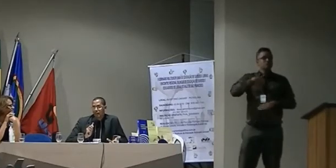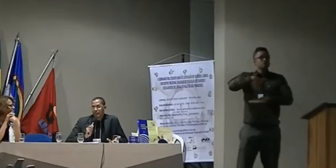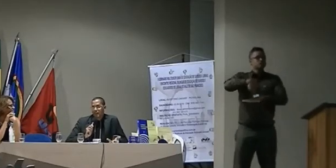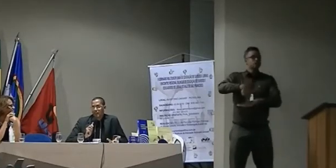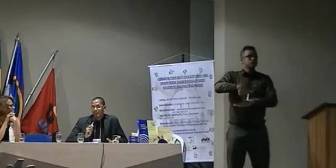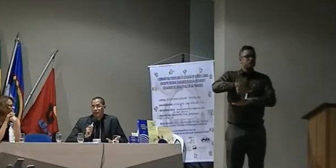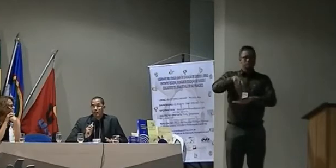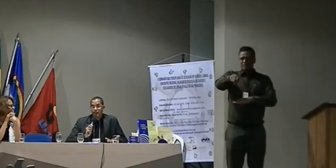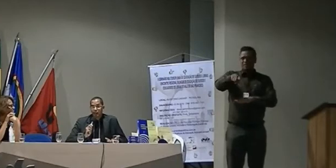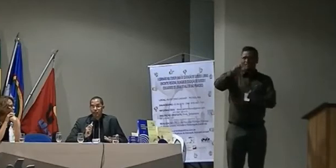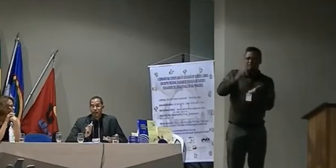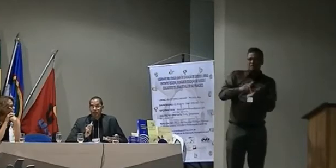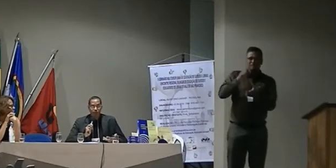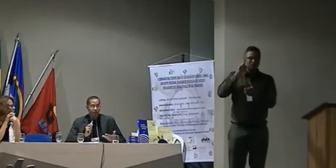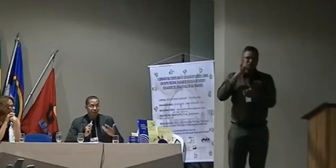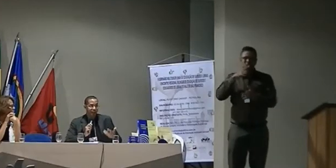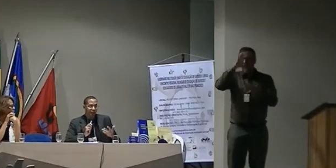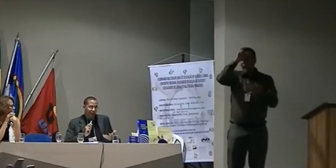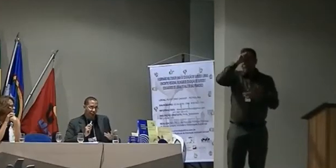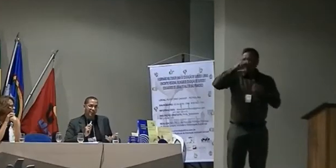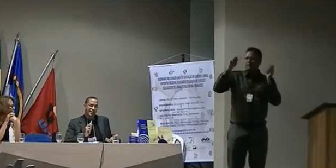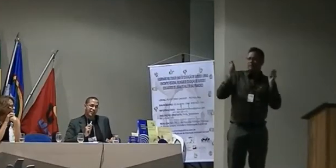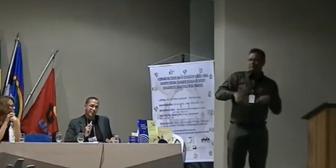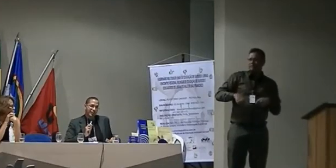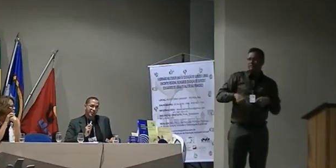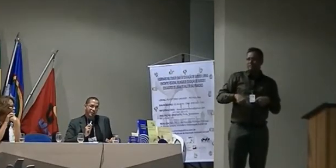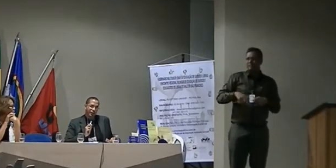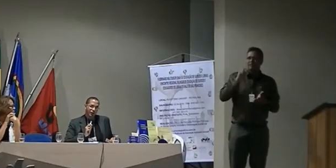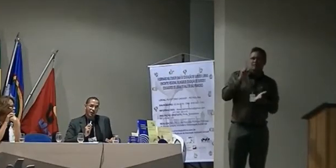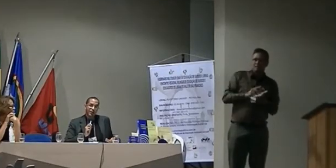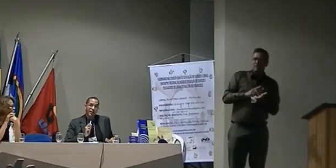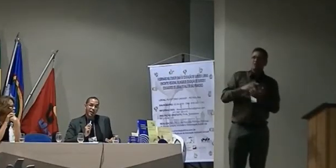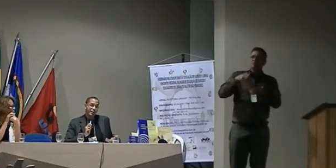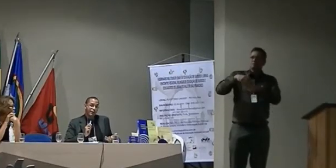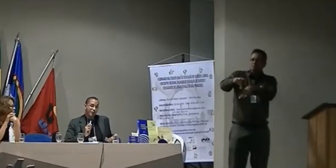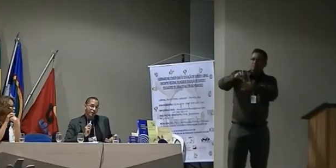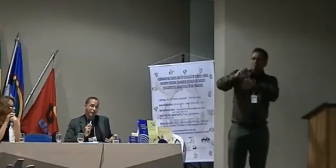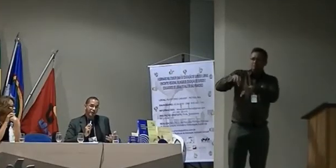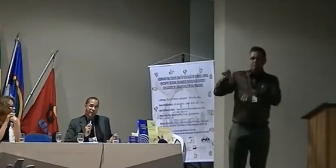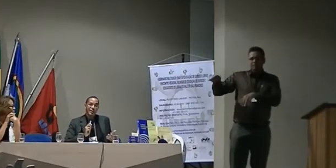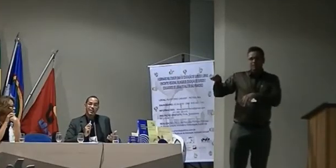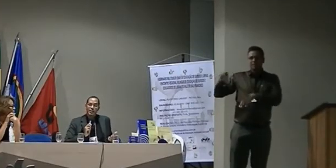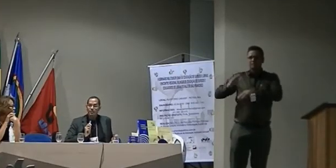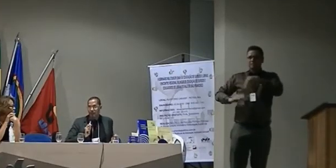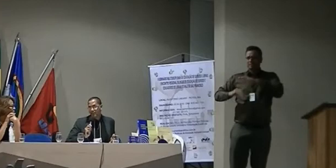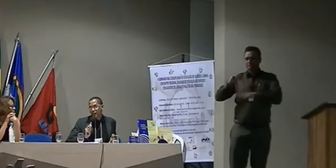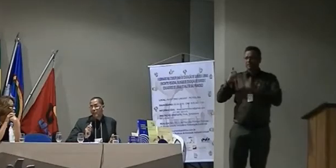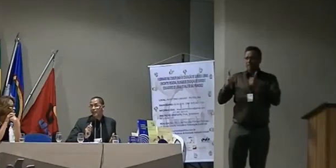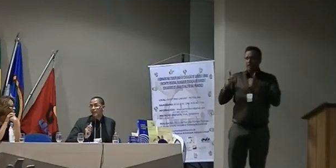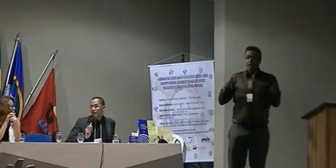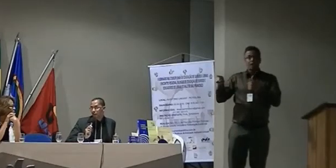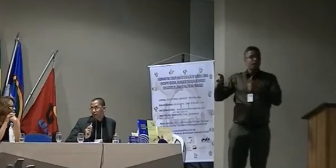lá o intérprete que é uma pessoa que está lá na sala de aula ele teve uma ação em Libras a primeira da língua